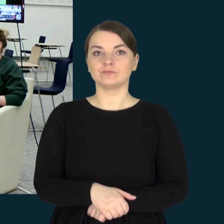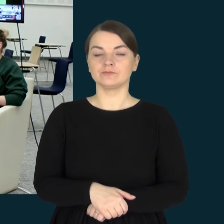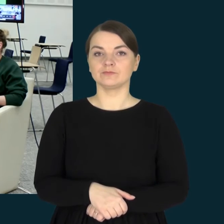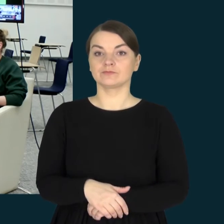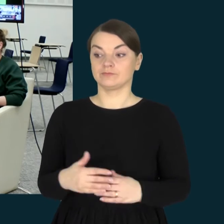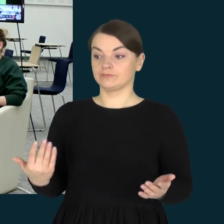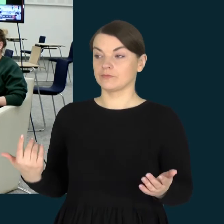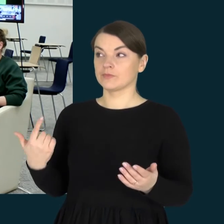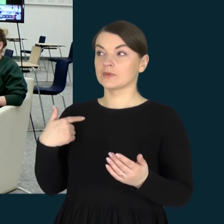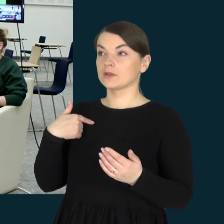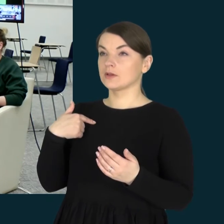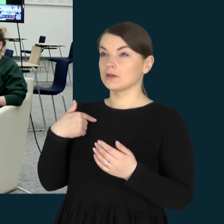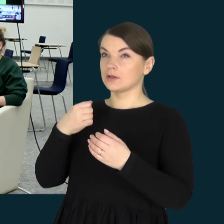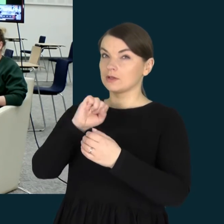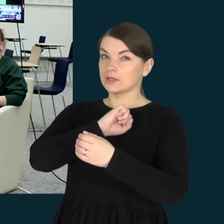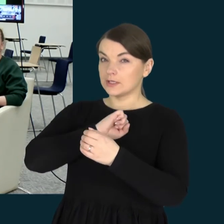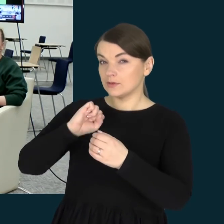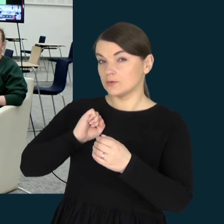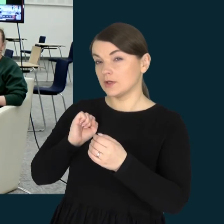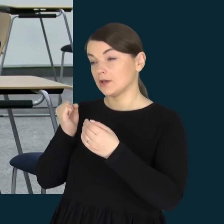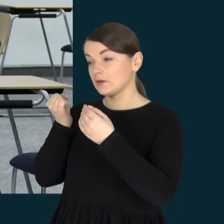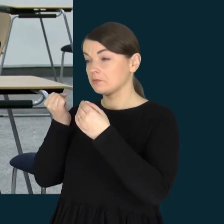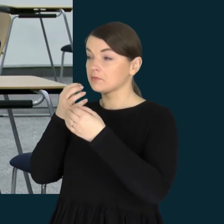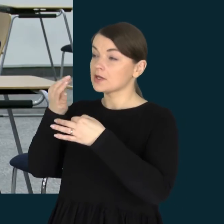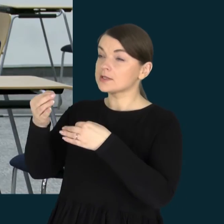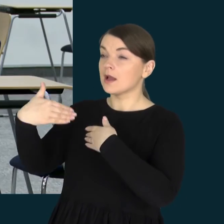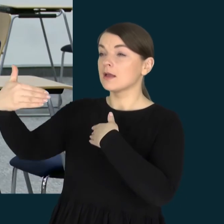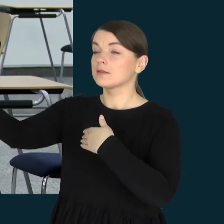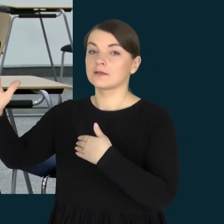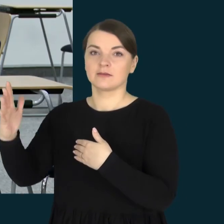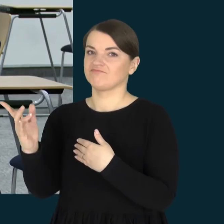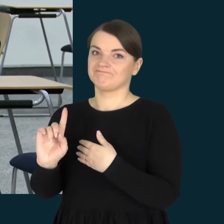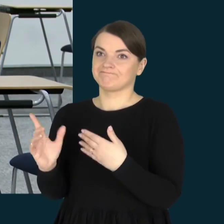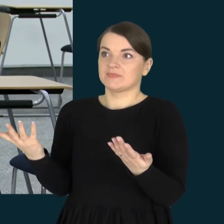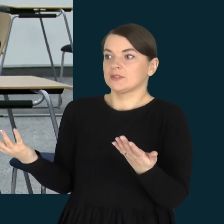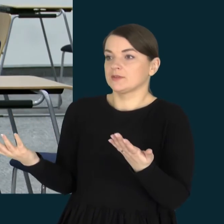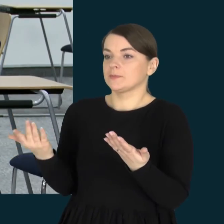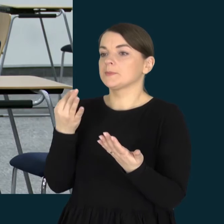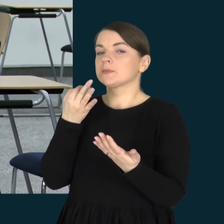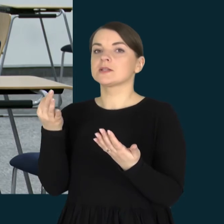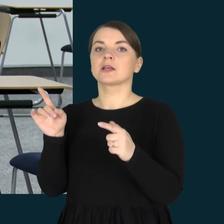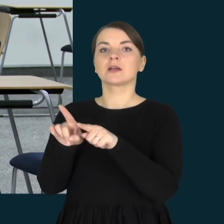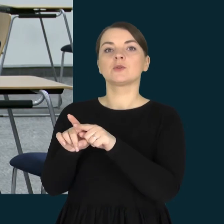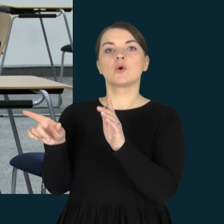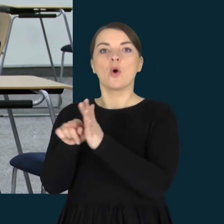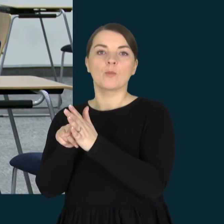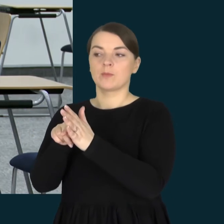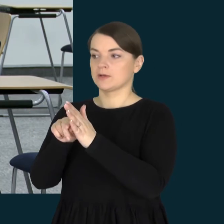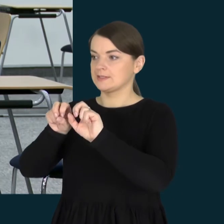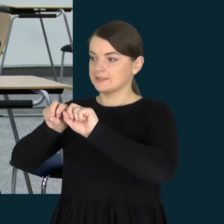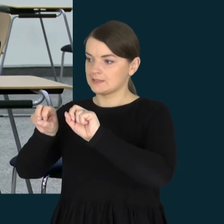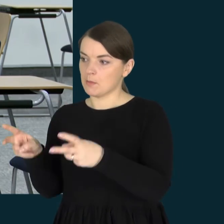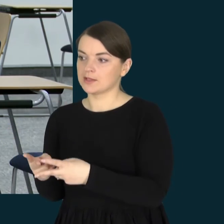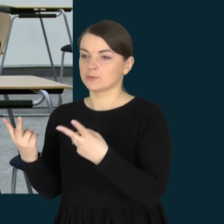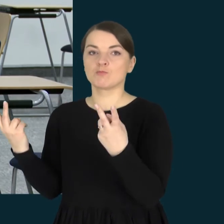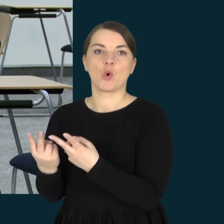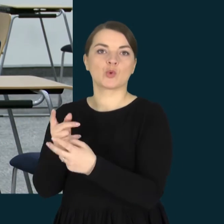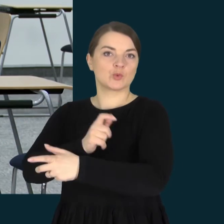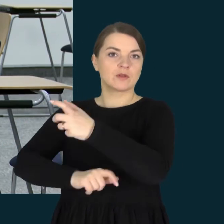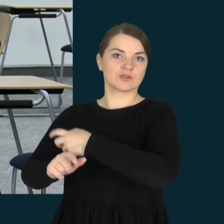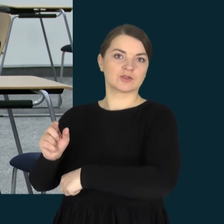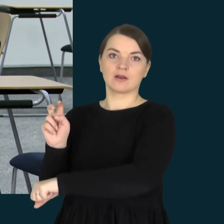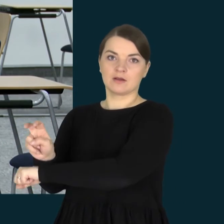Ar supažindino, buvo prognozuojama, kad mano vaikas turės eiti į spets poreikiu darželį